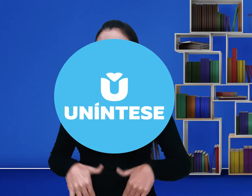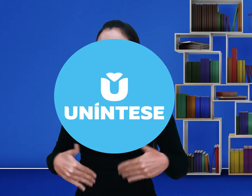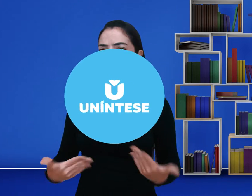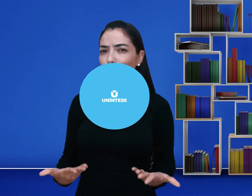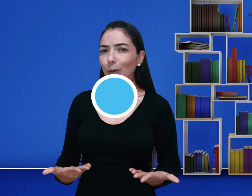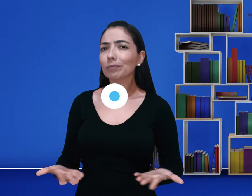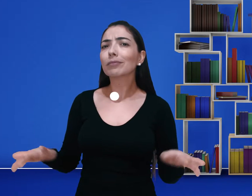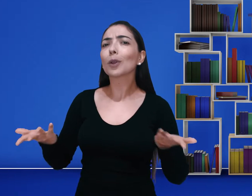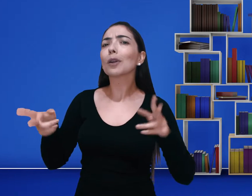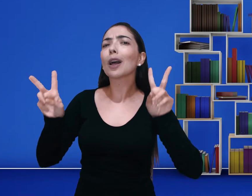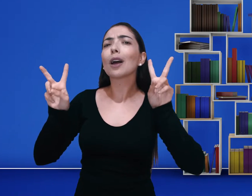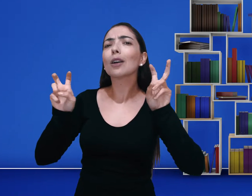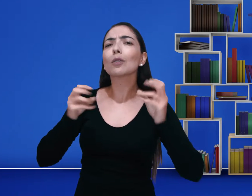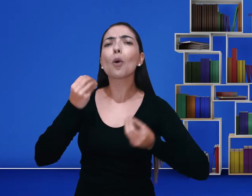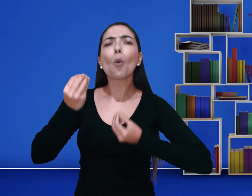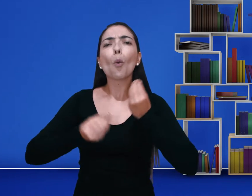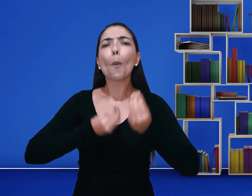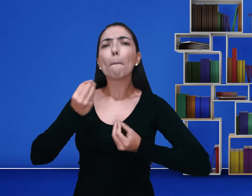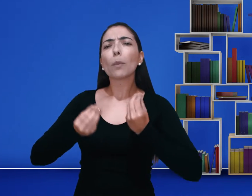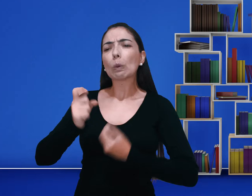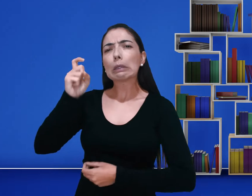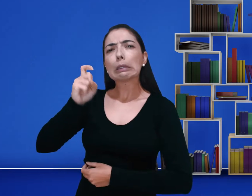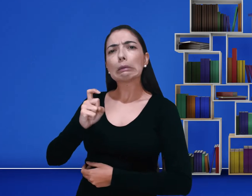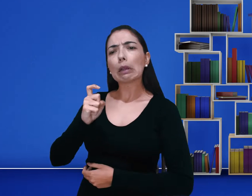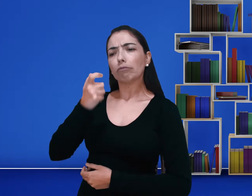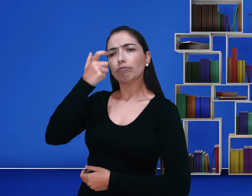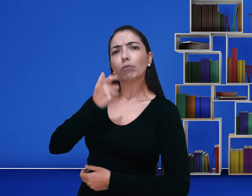Então vamos lá, como é ser uma pessoa surda?